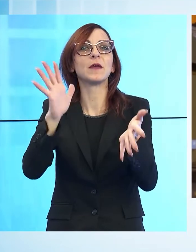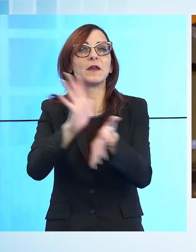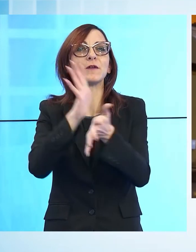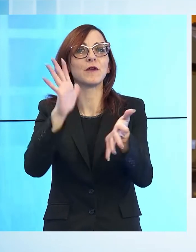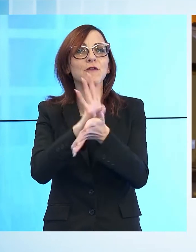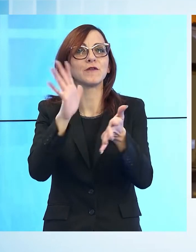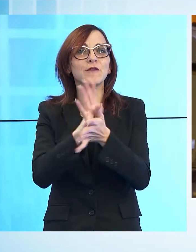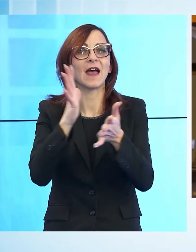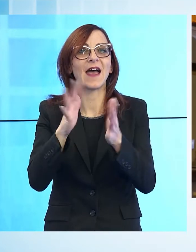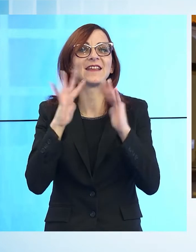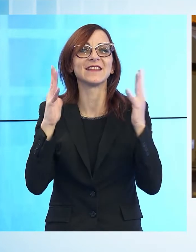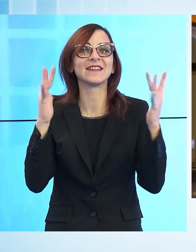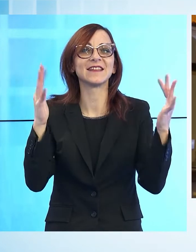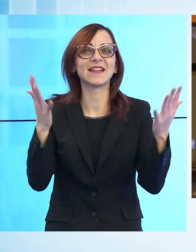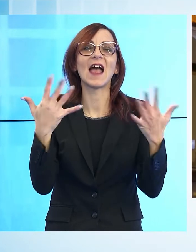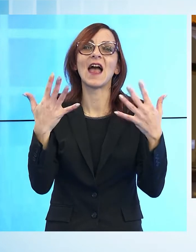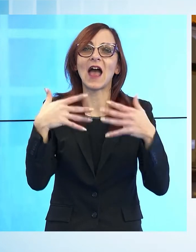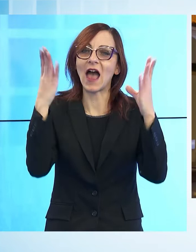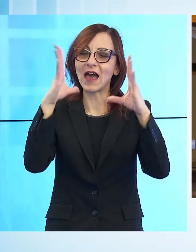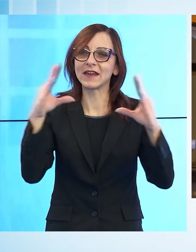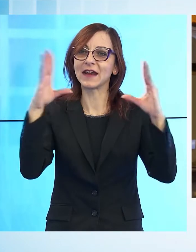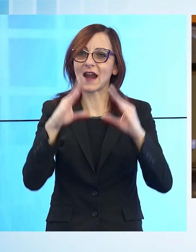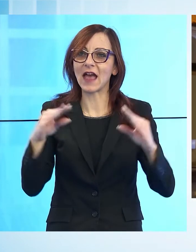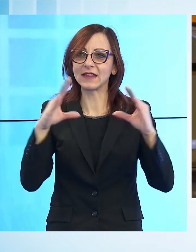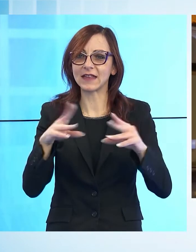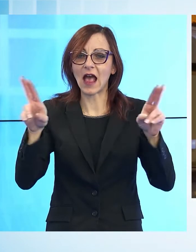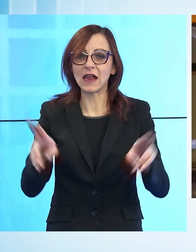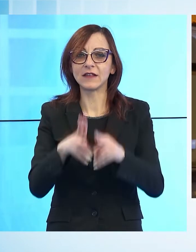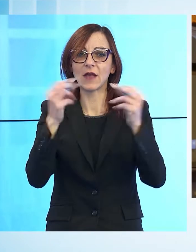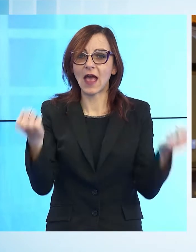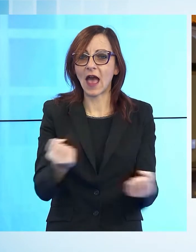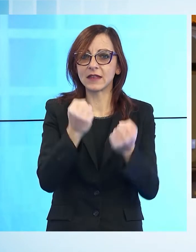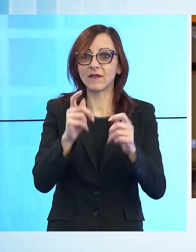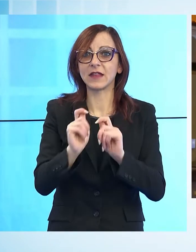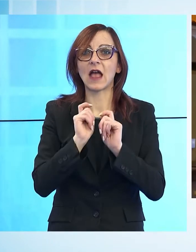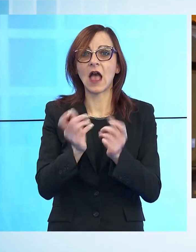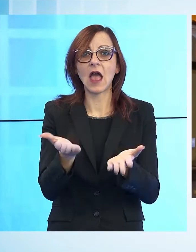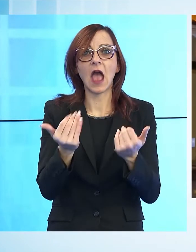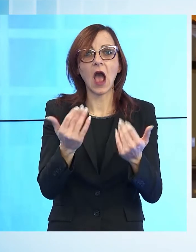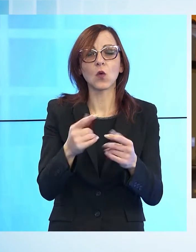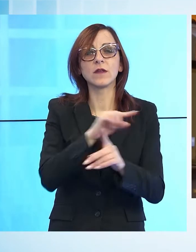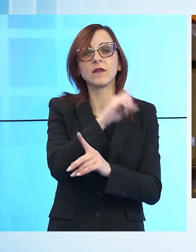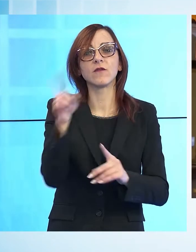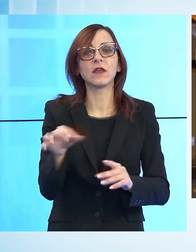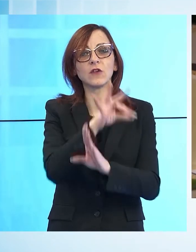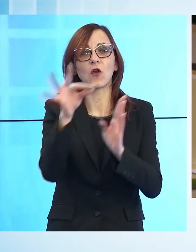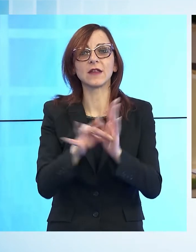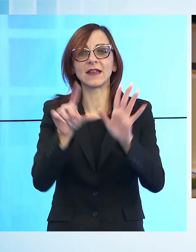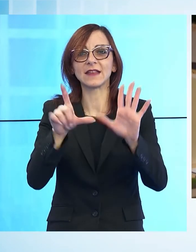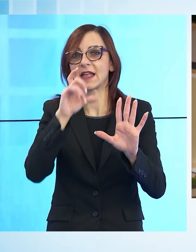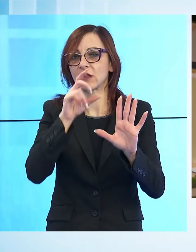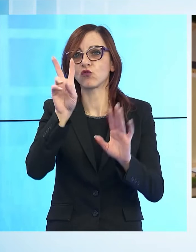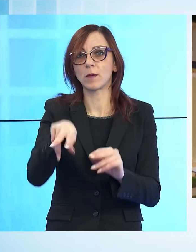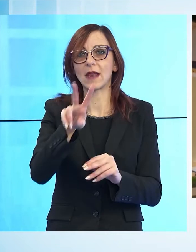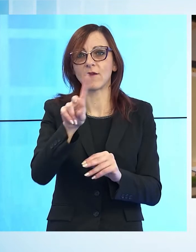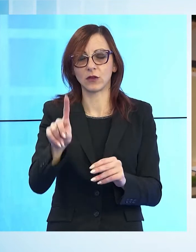'atmosfera che accompagnerà la scoperta delle iniziative e dello shopping fino al 7 gennaio 2022. L